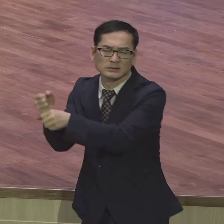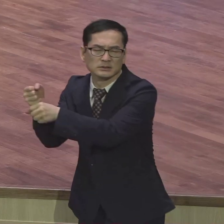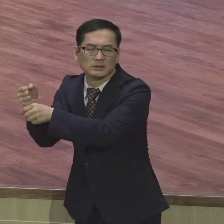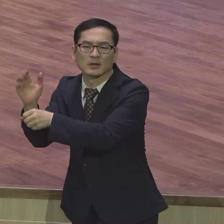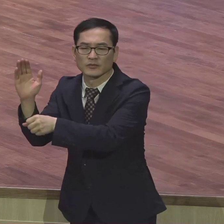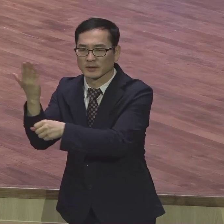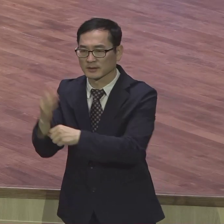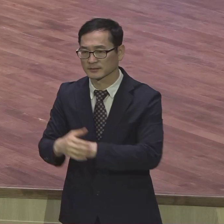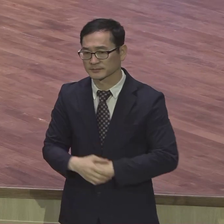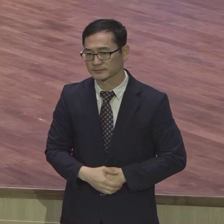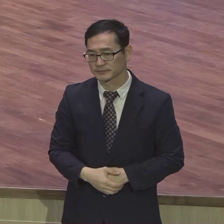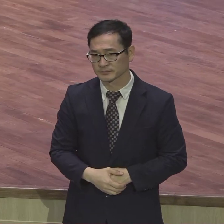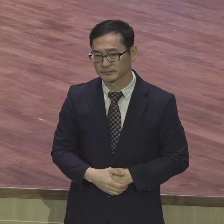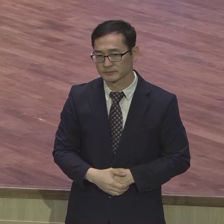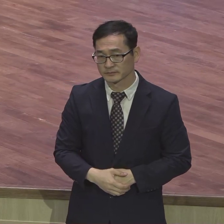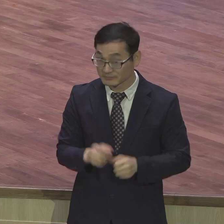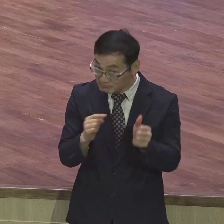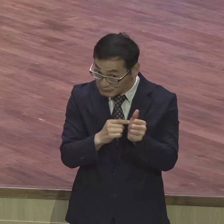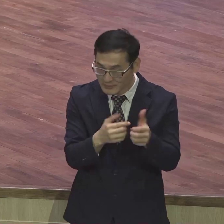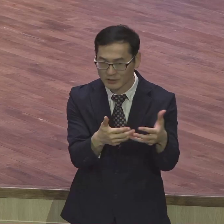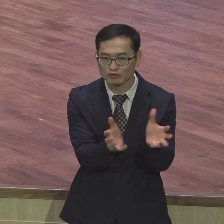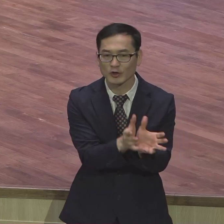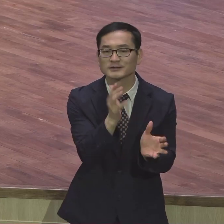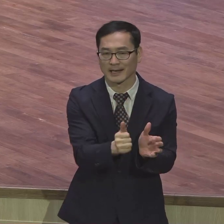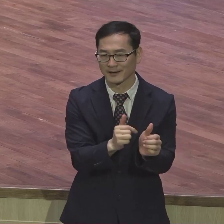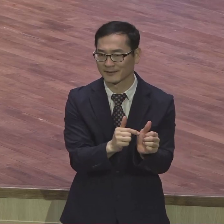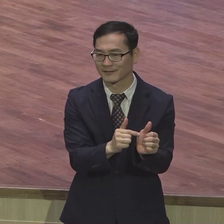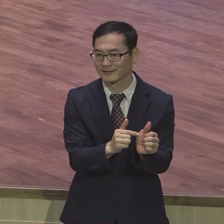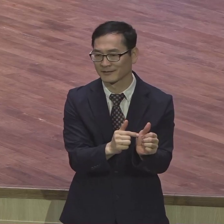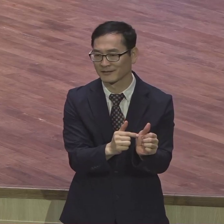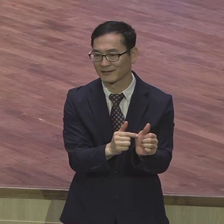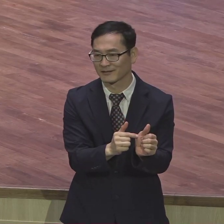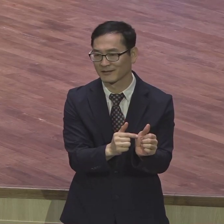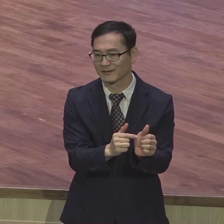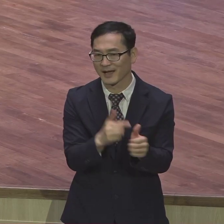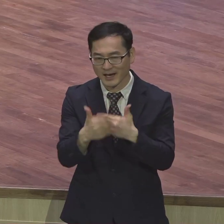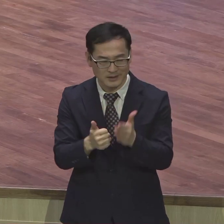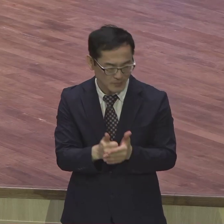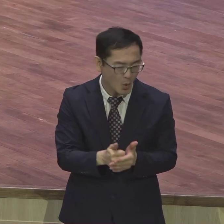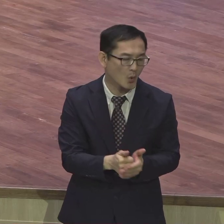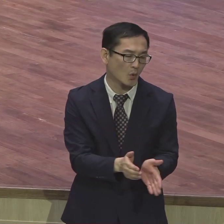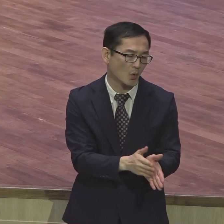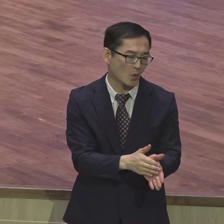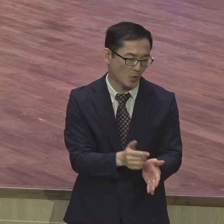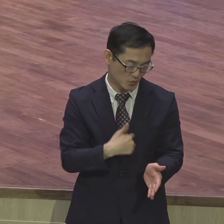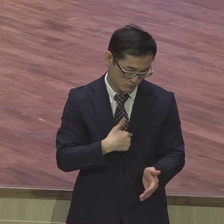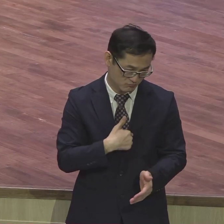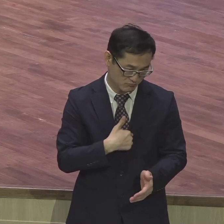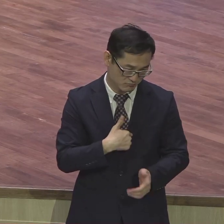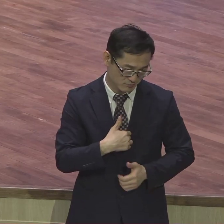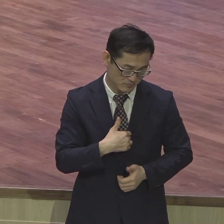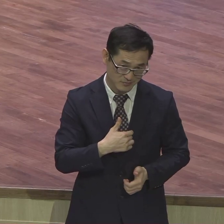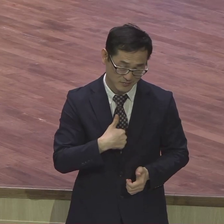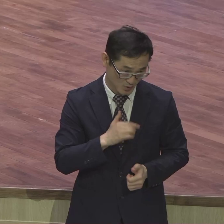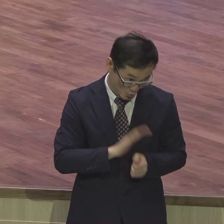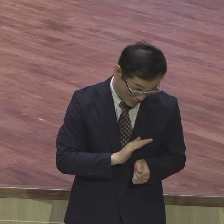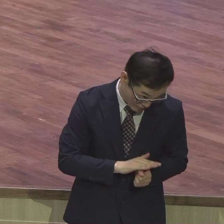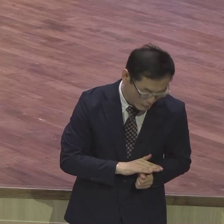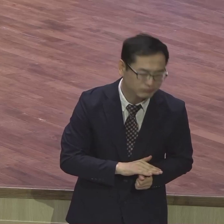그게 구역장이요 그래 하나님 계속 서요 아이가 뭐 뻔한 거 다 안 한 거 그렇습니까 그럼 잘해봐라 니가